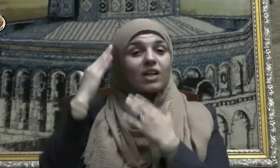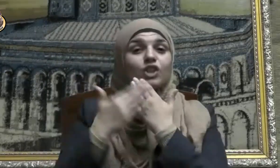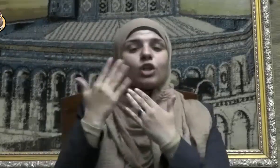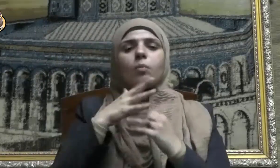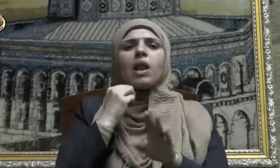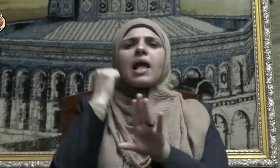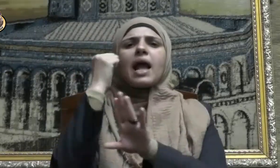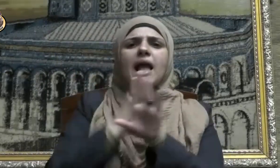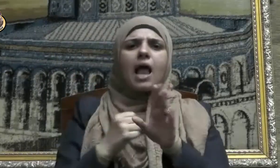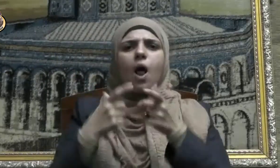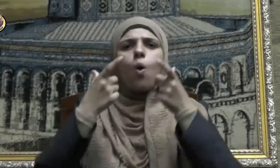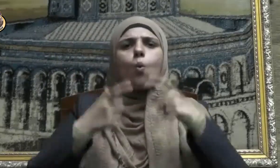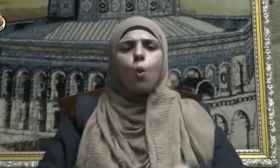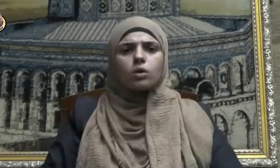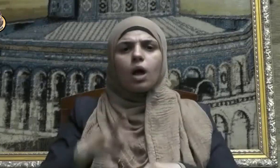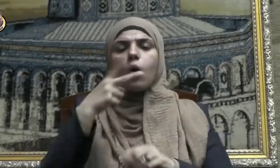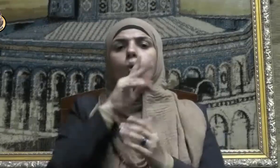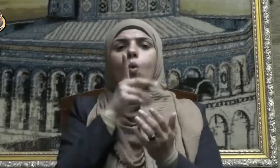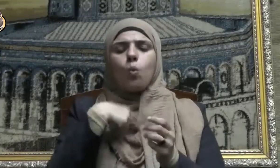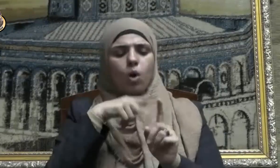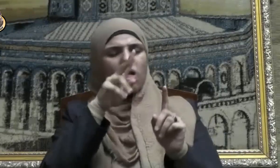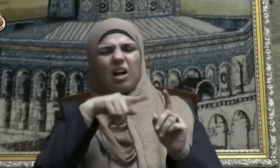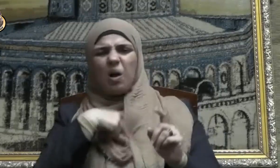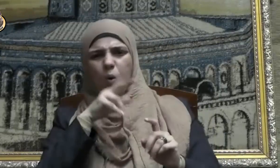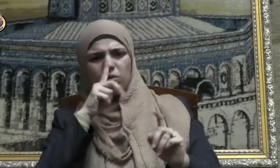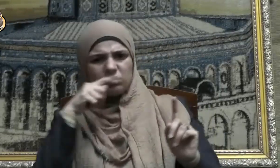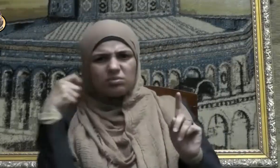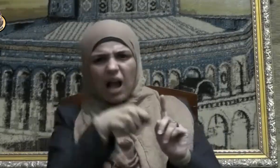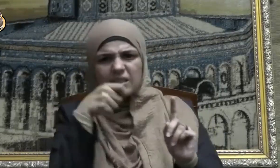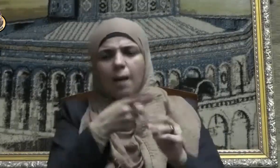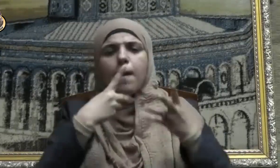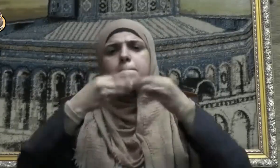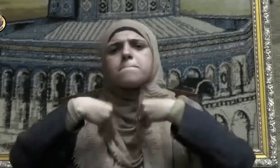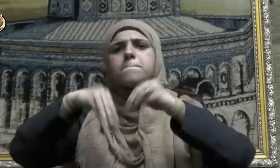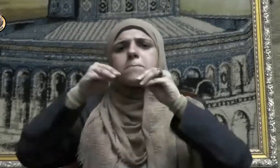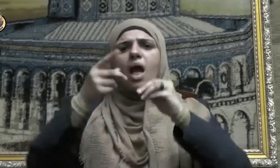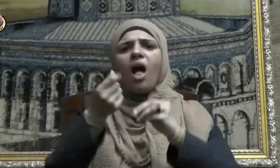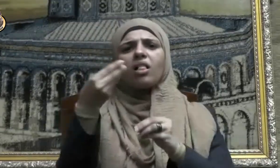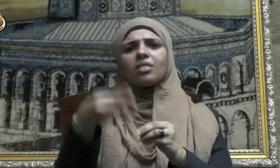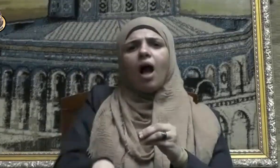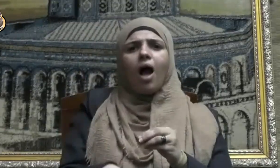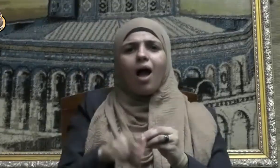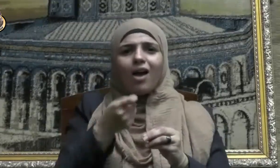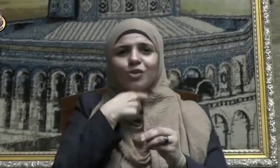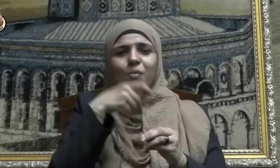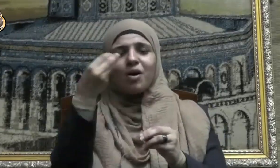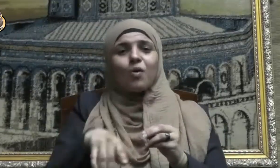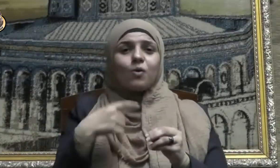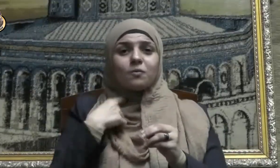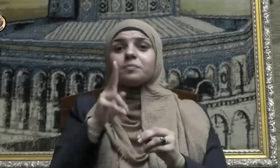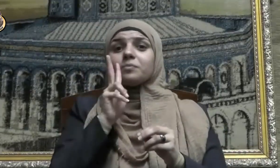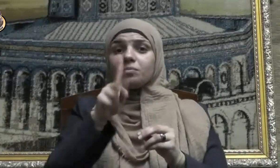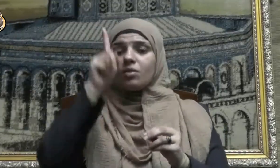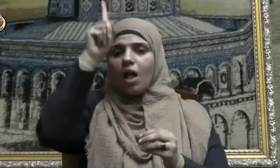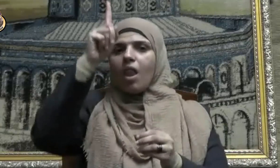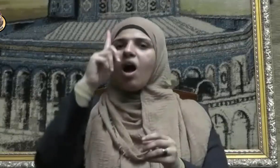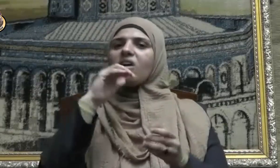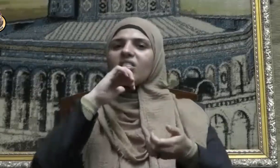الوطن وتحقيره وبيعه بثمن بخص لقد توعد الله عز وجل